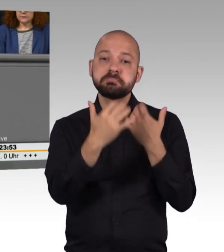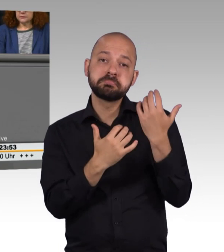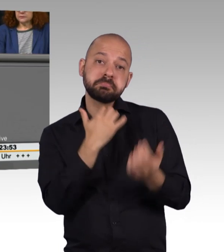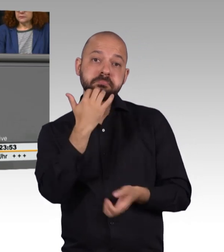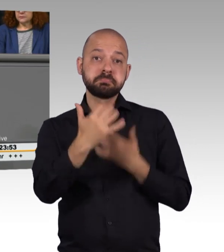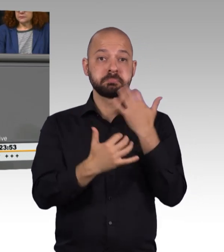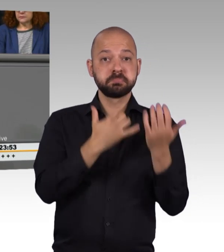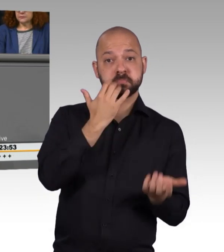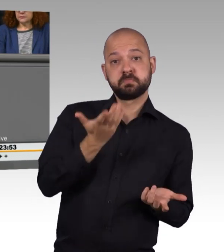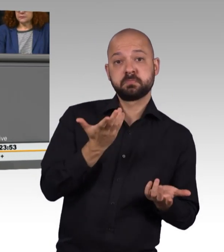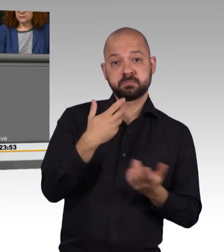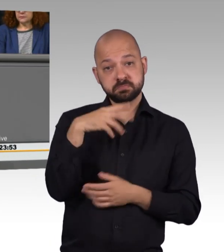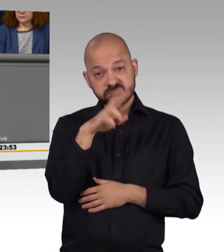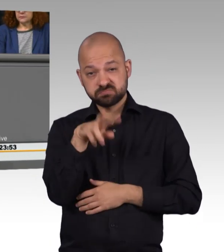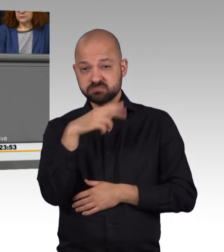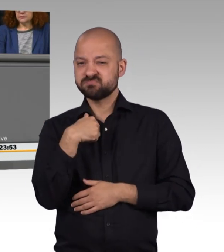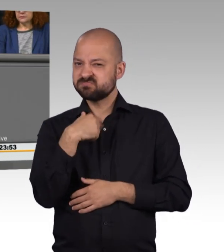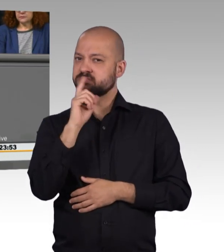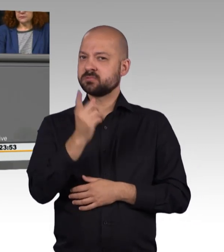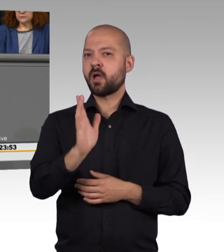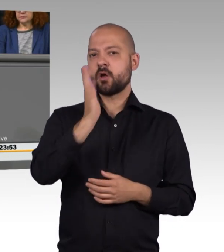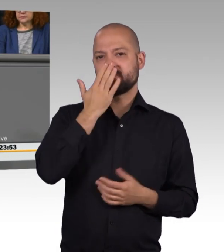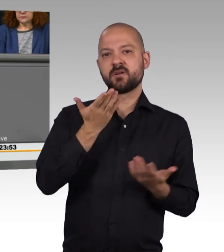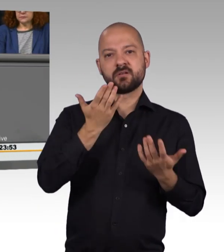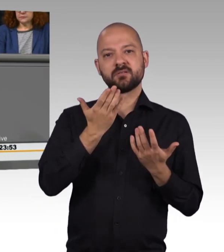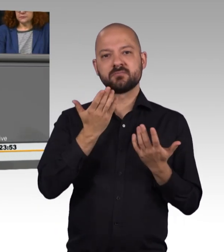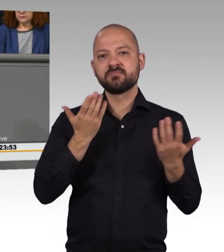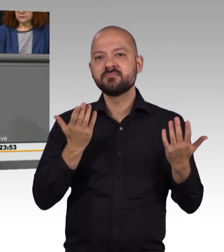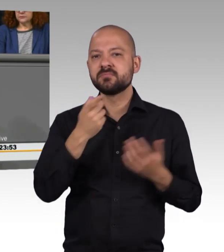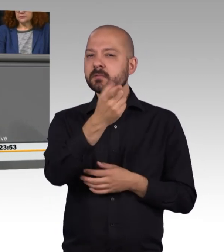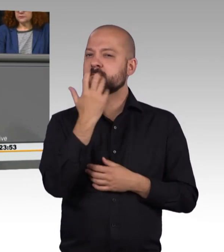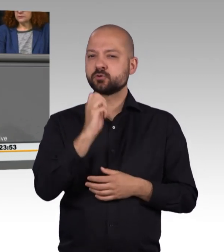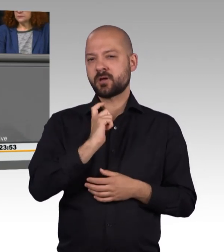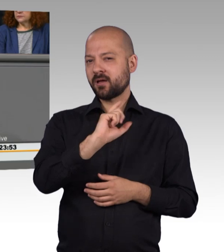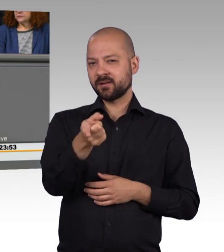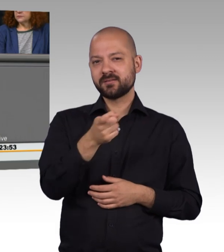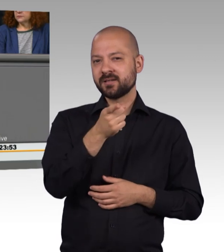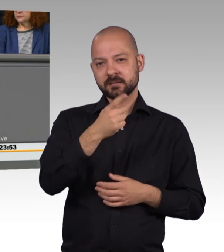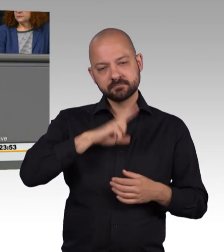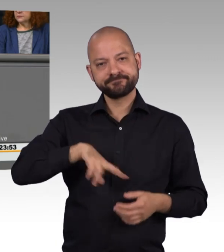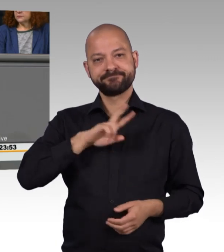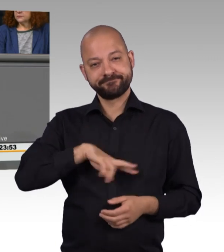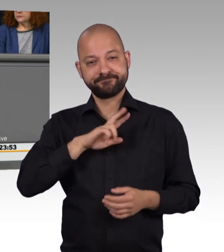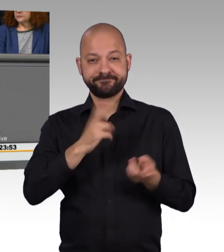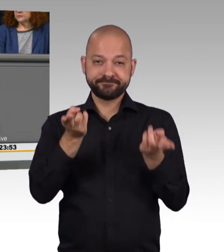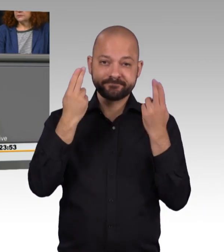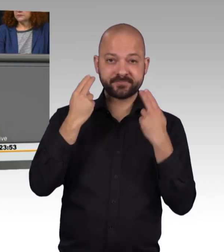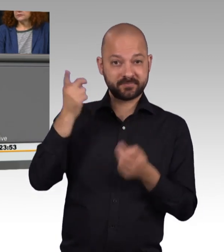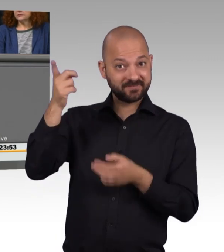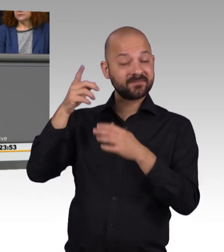feststellen, Sie wollen es eigentlich gar nicht. Und ohne Urteil des Verfassungsgerichts würde es diese Entscheidung heute so auch